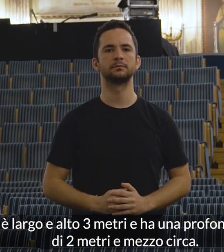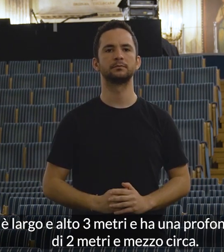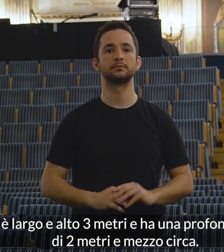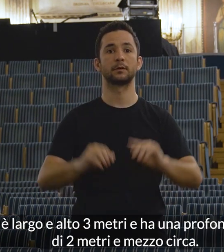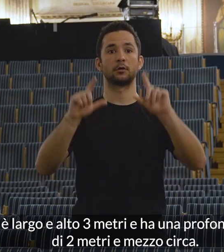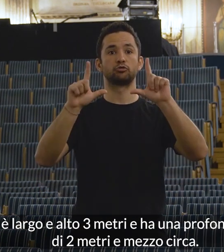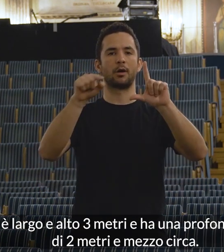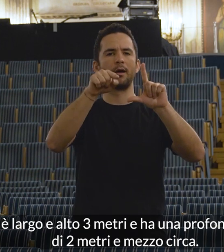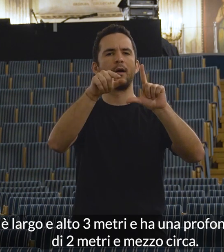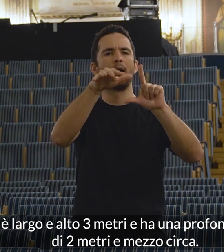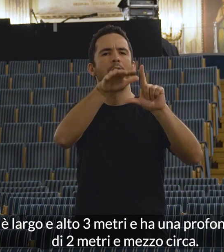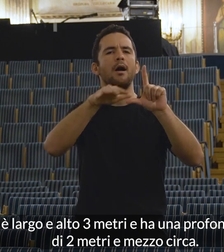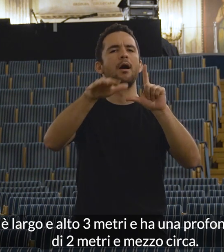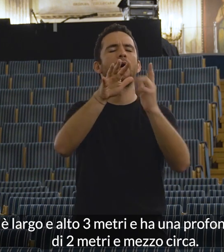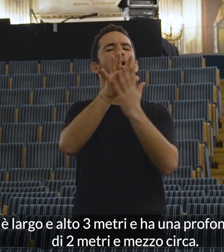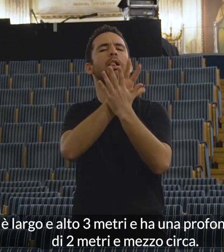profondità di due metri e mezzo circa.